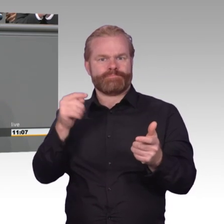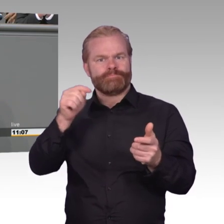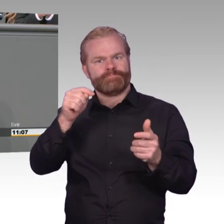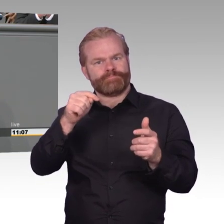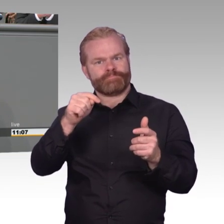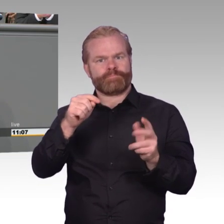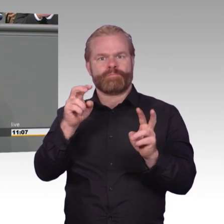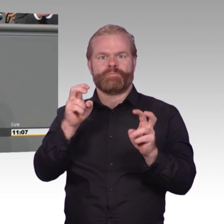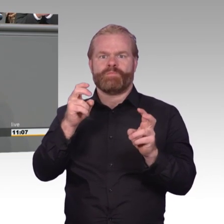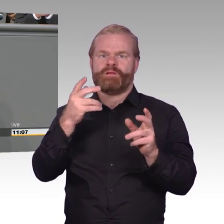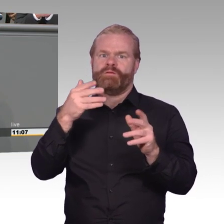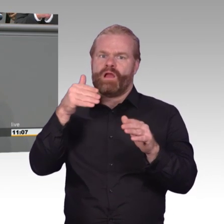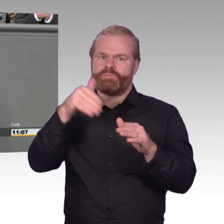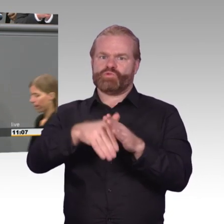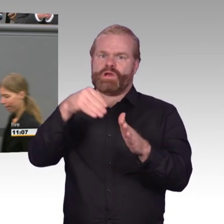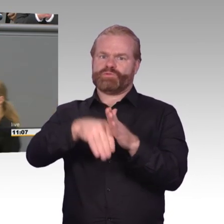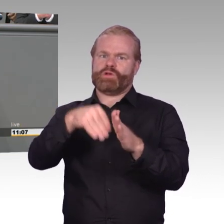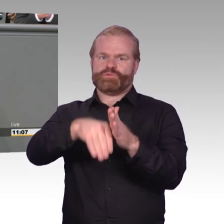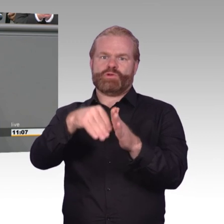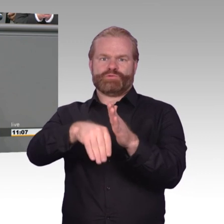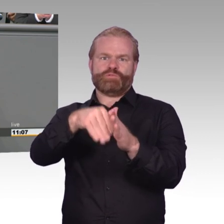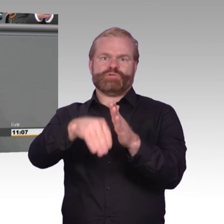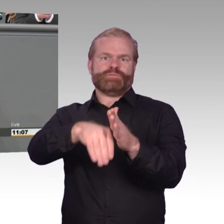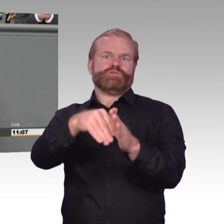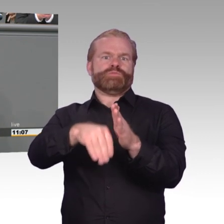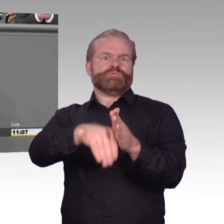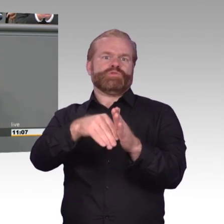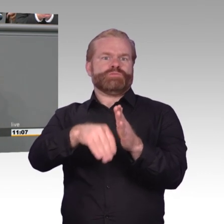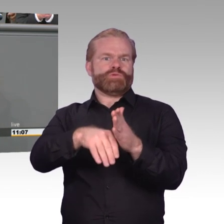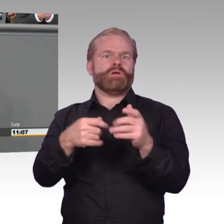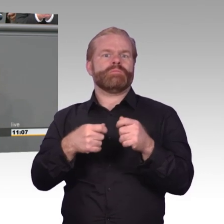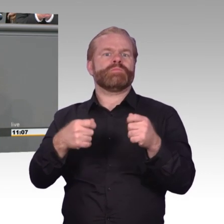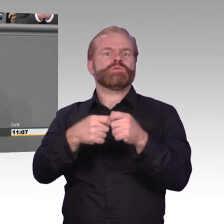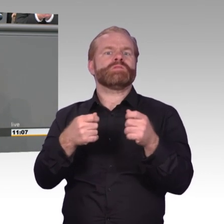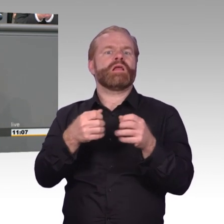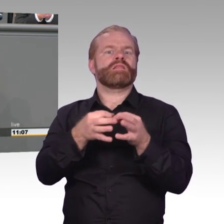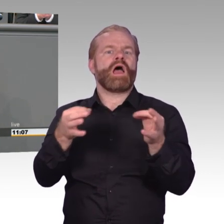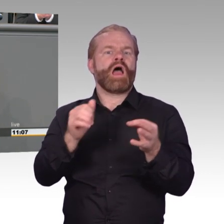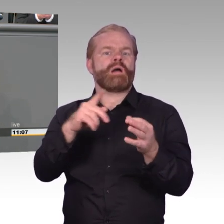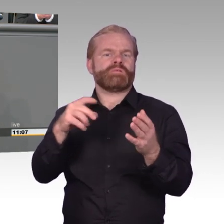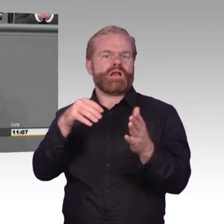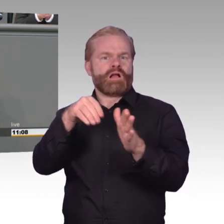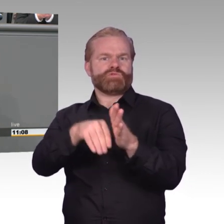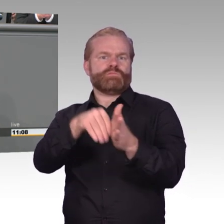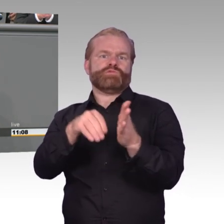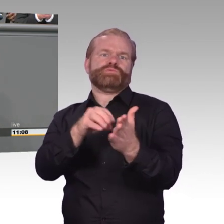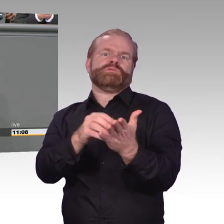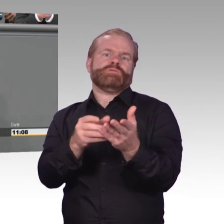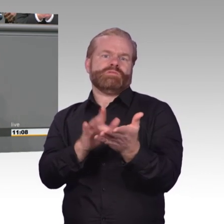diese Flure, diese Hallen entlangzulaufen, uns frei in diesem Haus zu bewegen, Teil der Demokratie zu sein, wofür